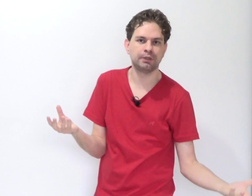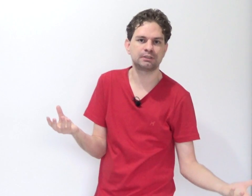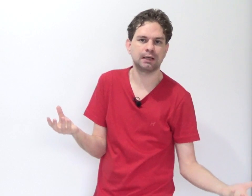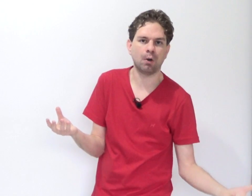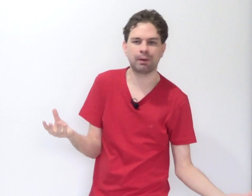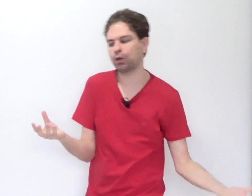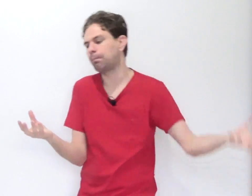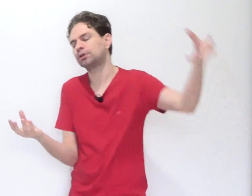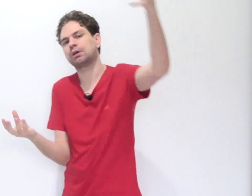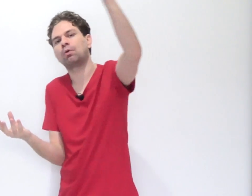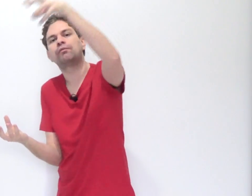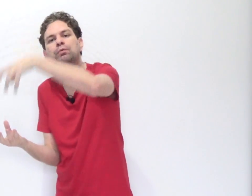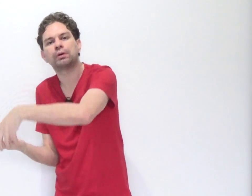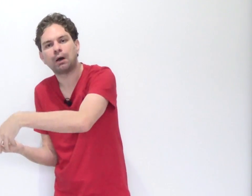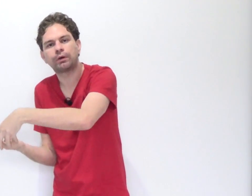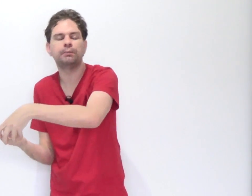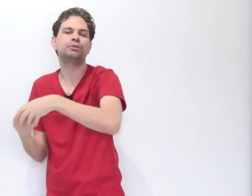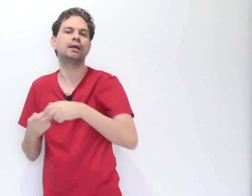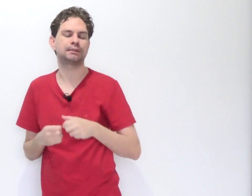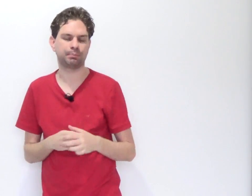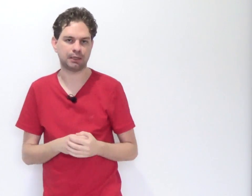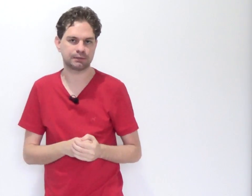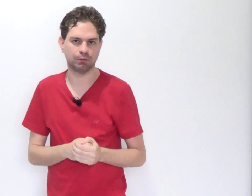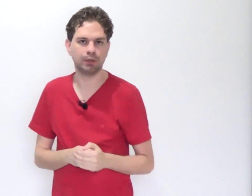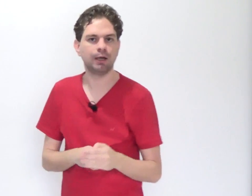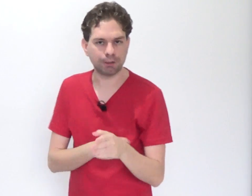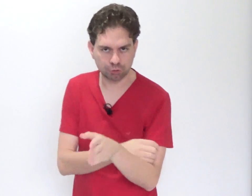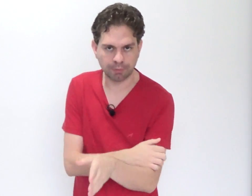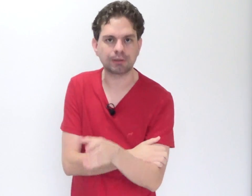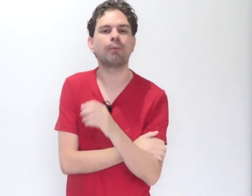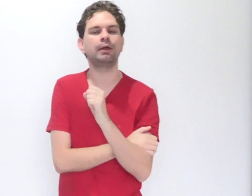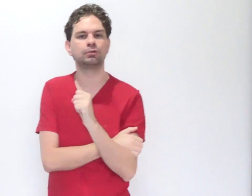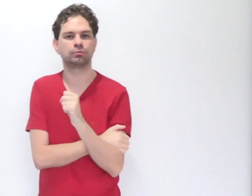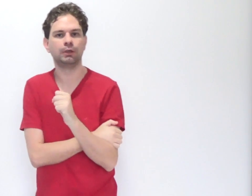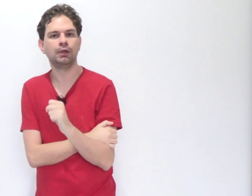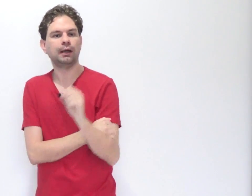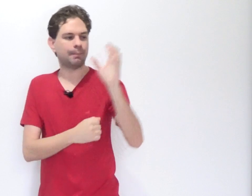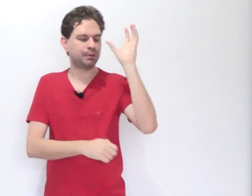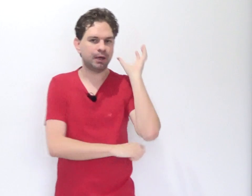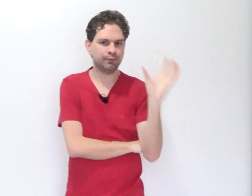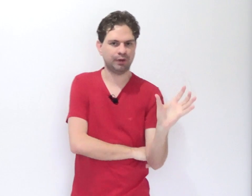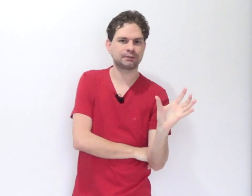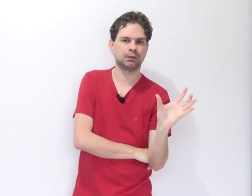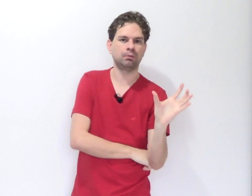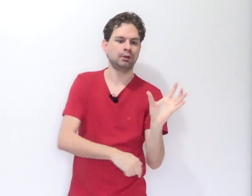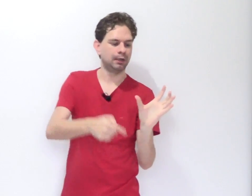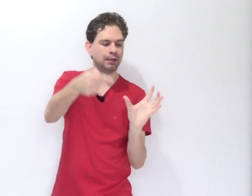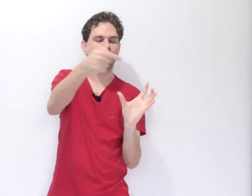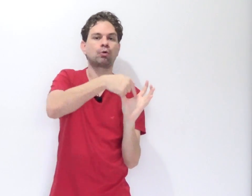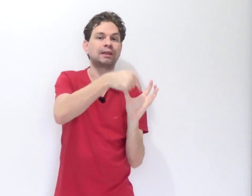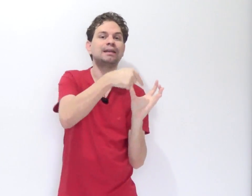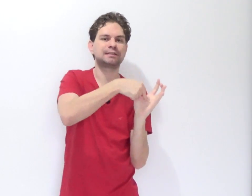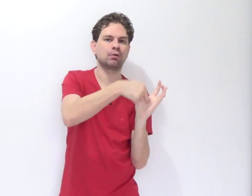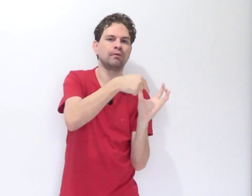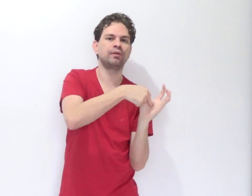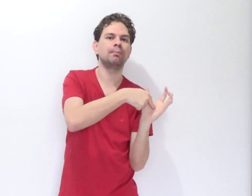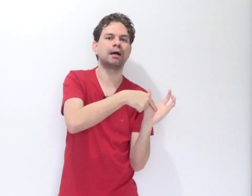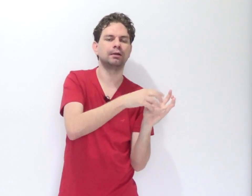inicial para que eu possa configurar o crime de receptação. A instrumental é isso. A primeira infração tem que ser confirmada